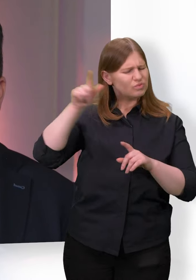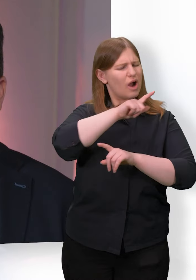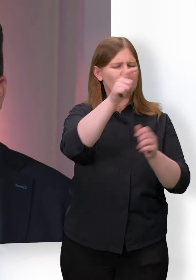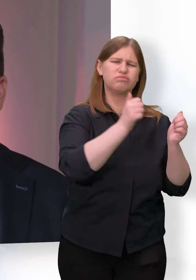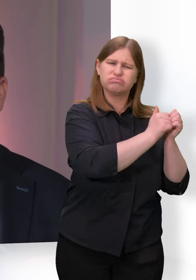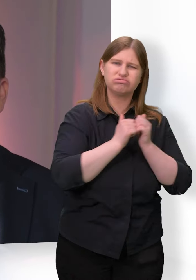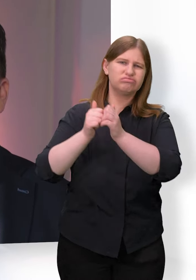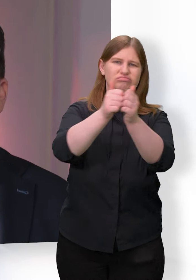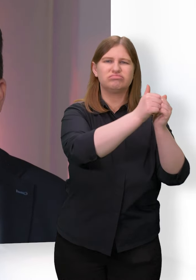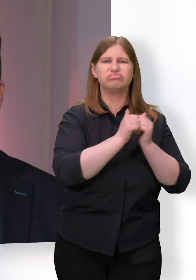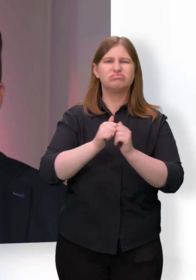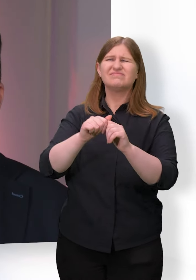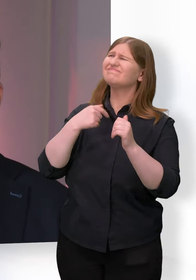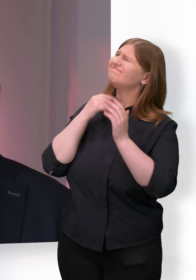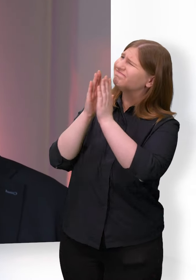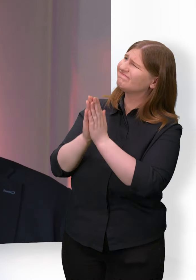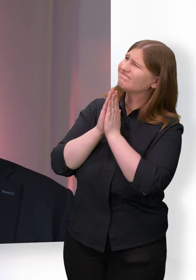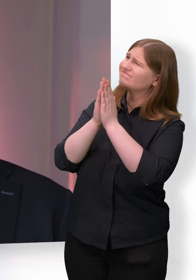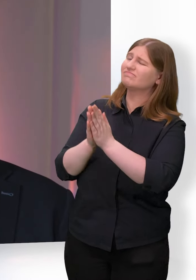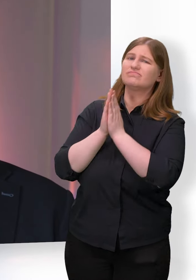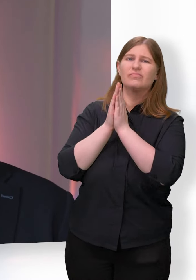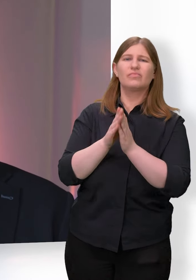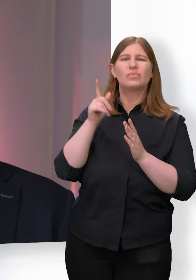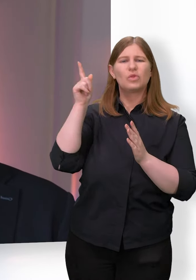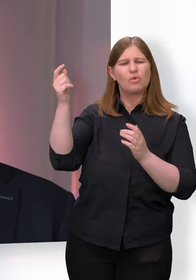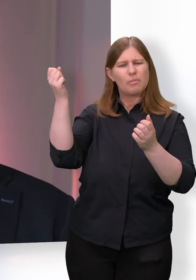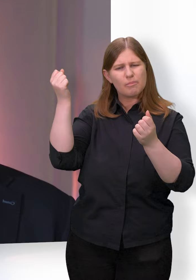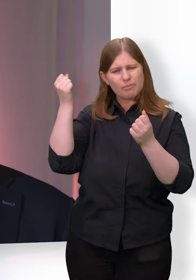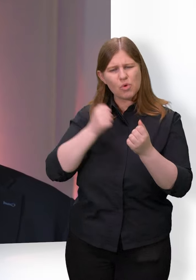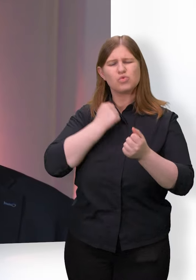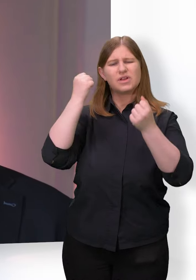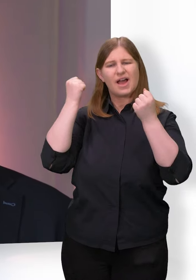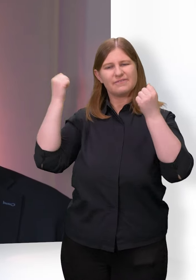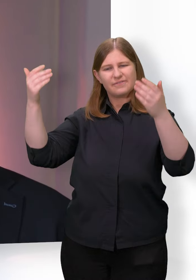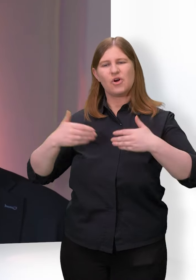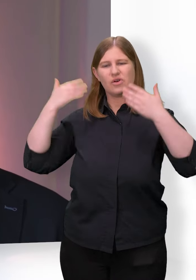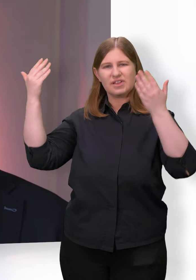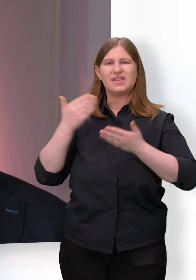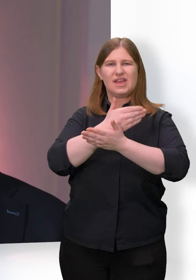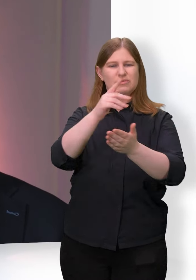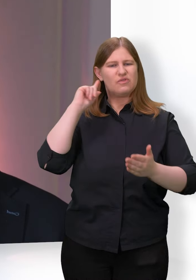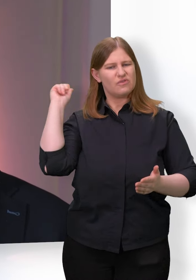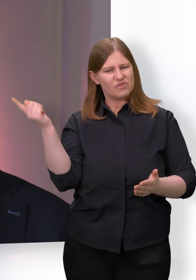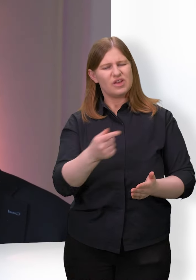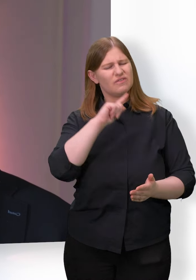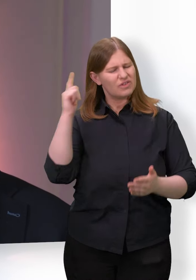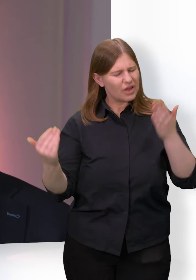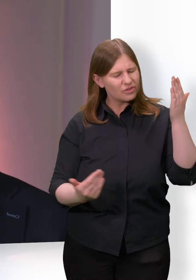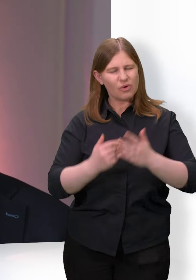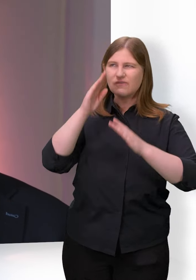Und ich möchte dich bitten, dass du uns Mut, Kraft und Freude gibst, wieder neu unser Vertrauen in dich zu setzen und zu sagen,